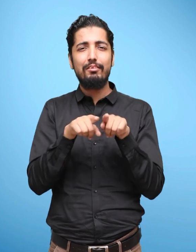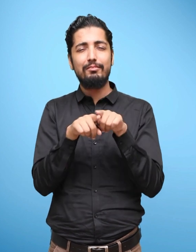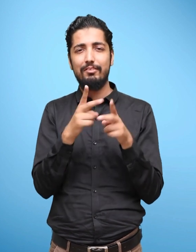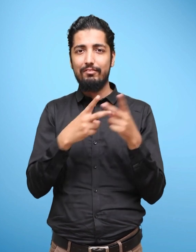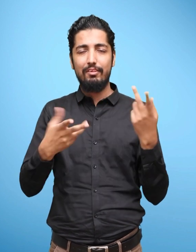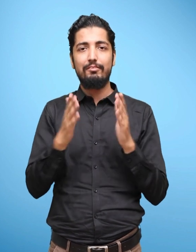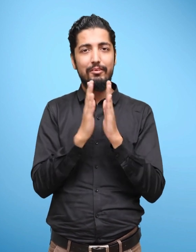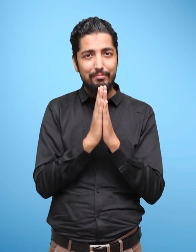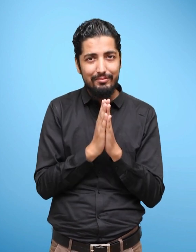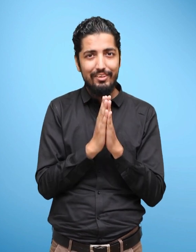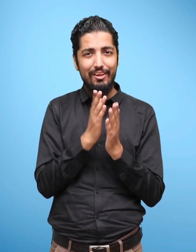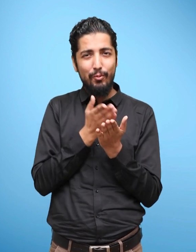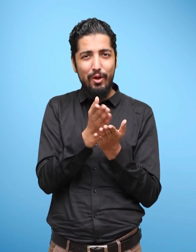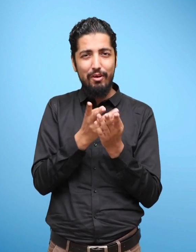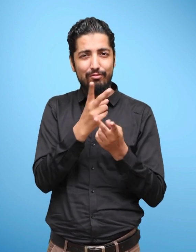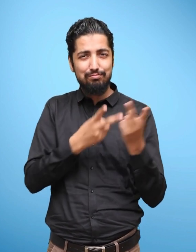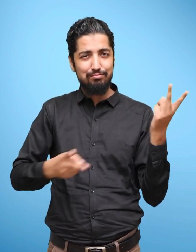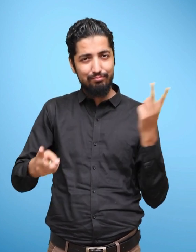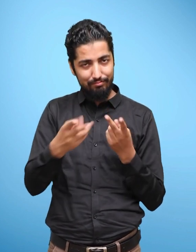including Namaste.